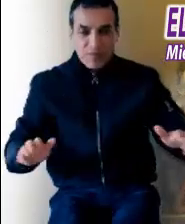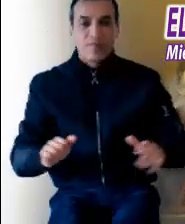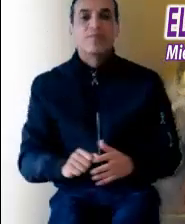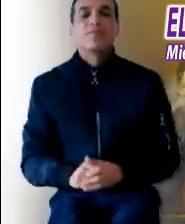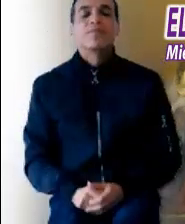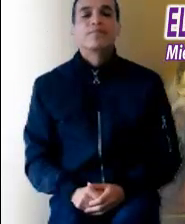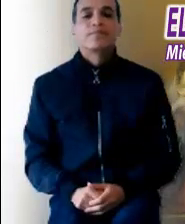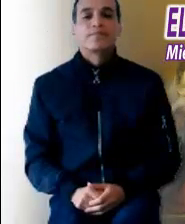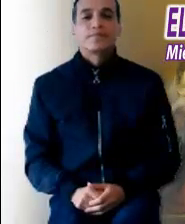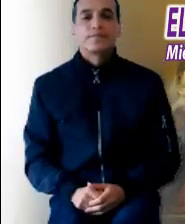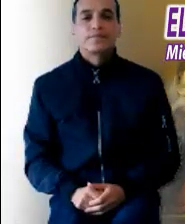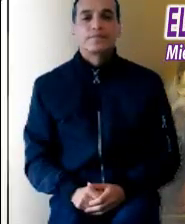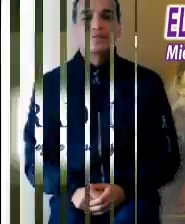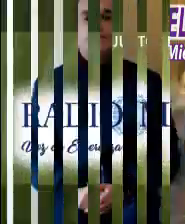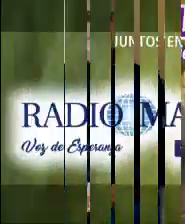y del Espíritu Santo.